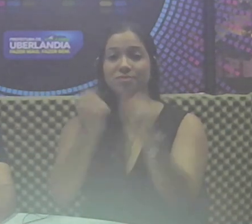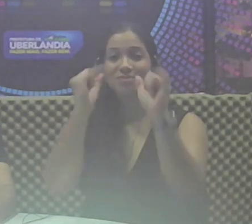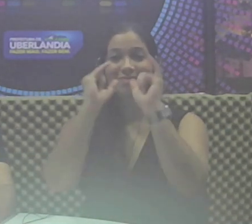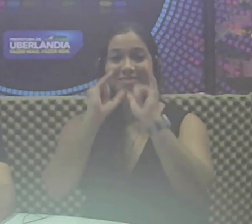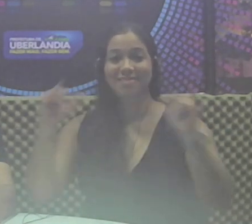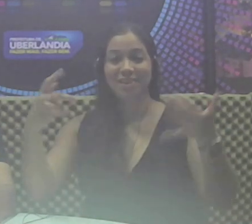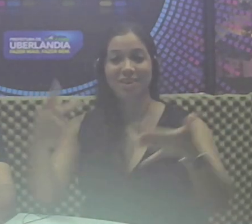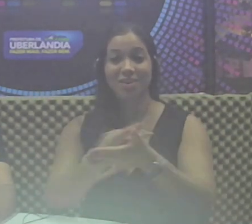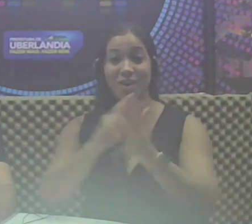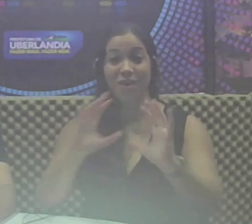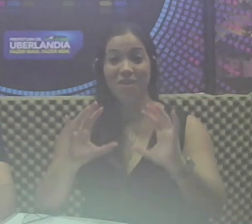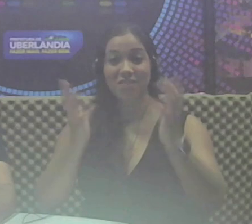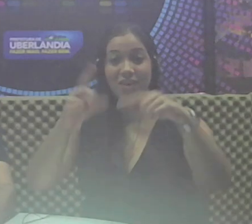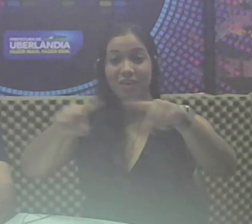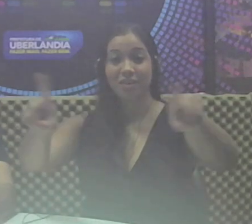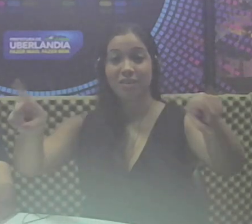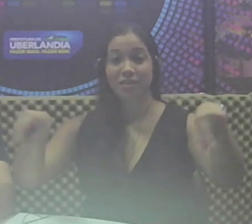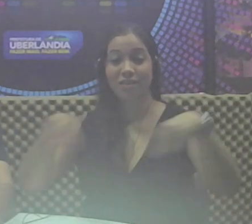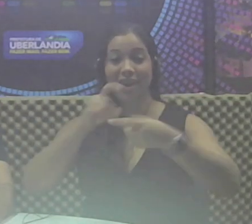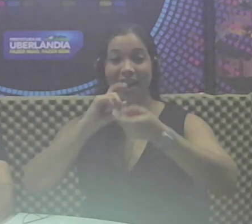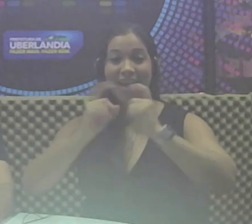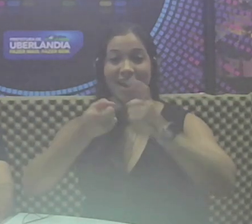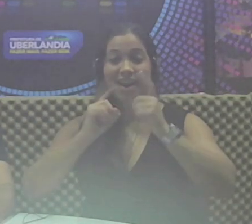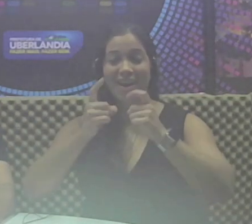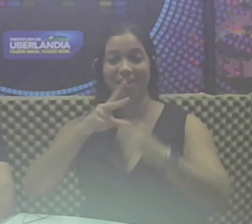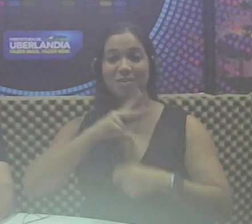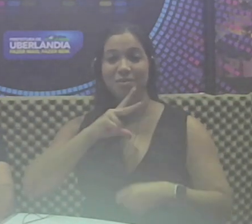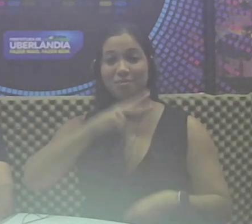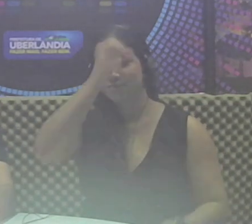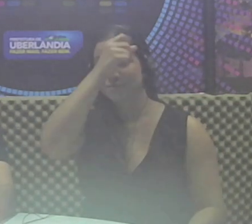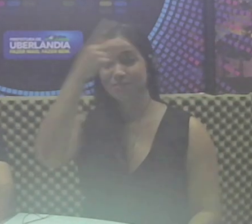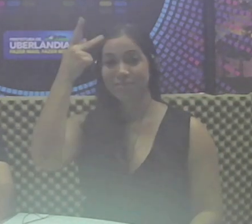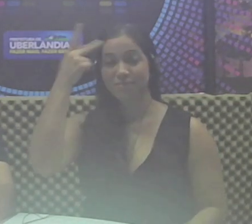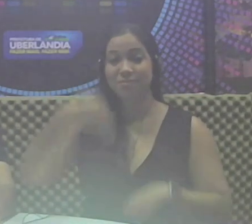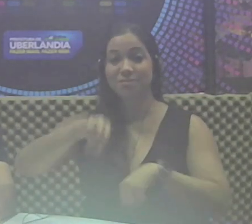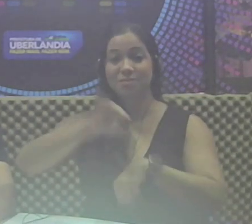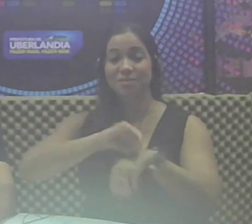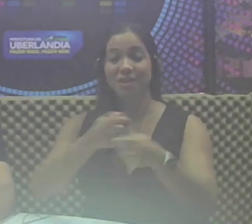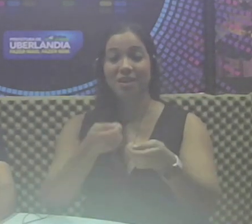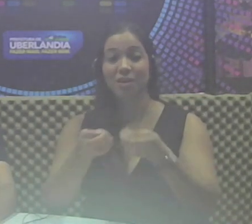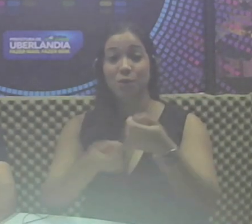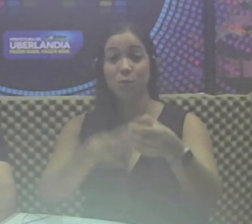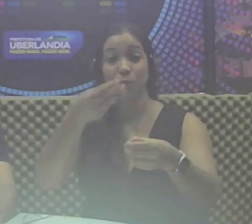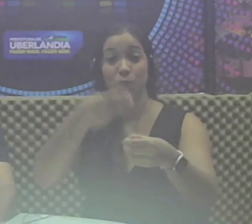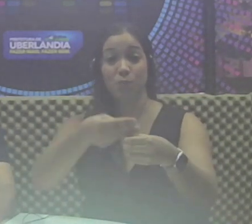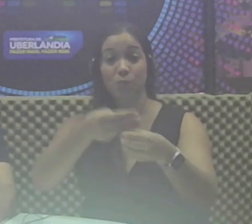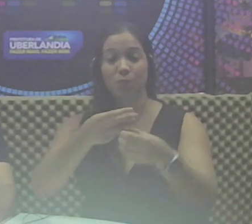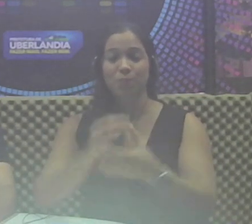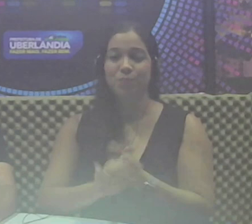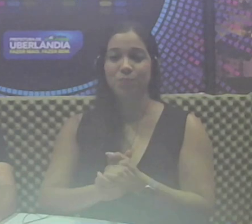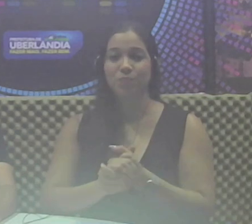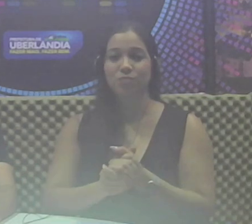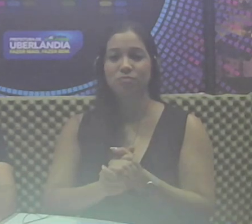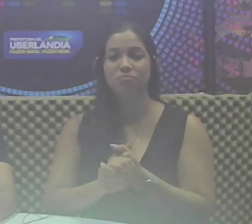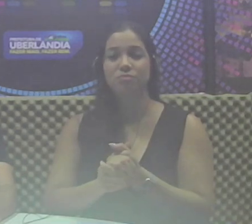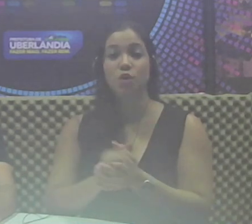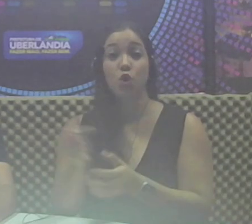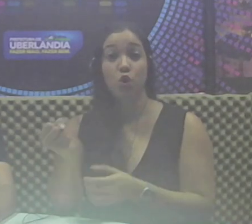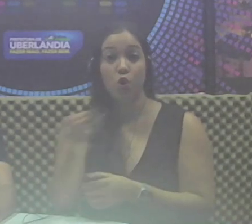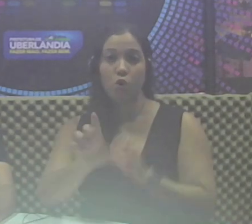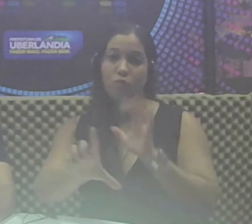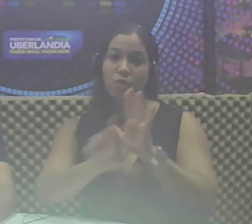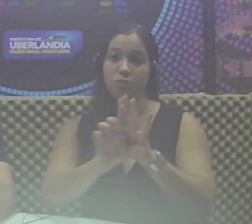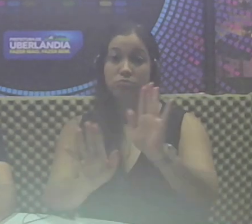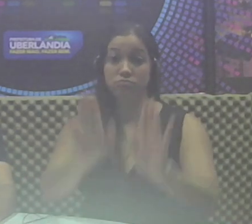durante evento na sala de reuniões do gabinete do prefeito, no Centro Administrativo Municipal. Recomendada pela nova lei de